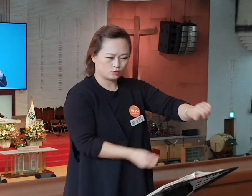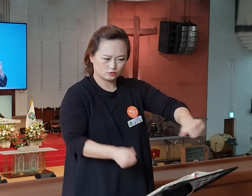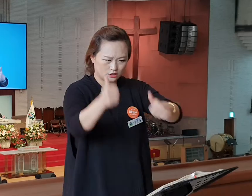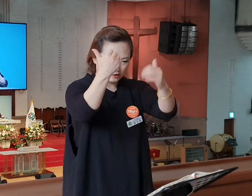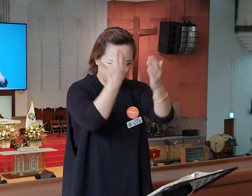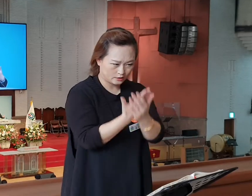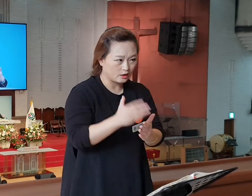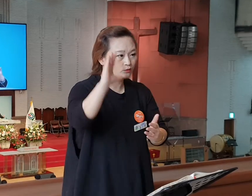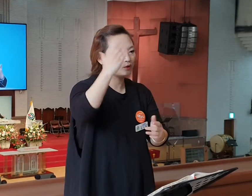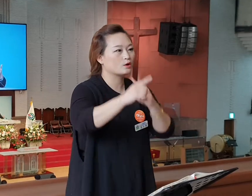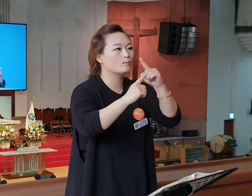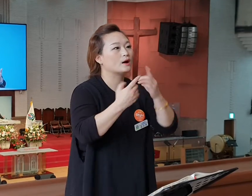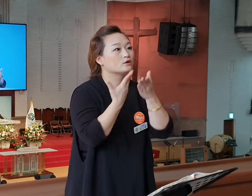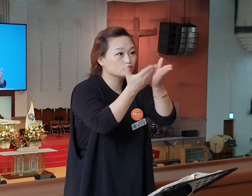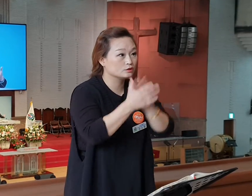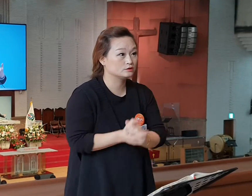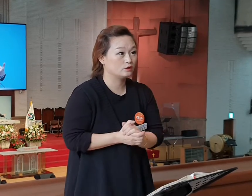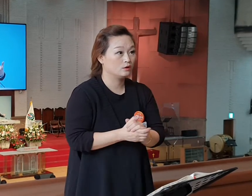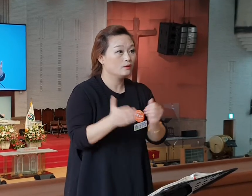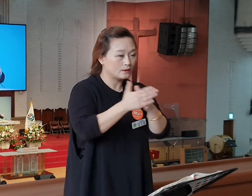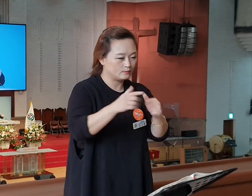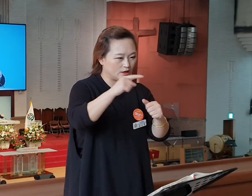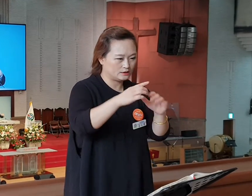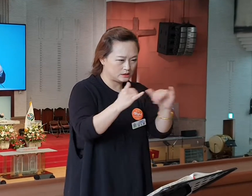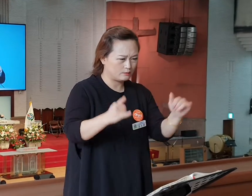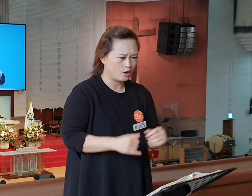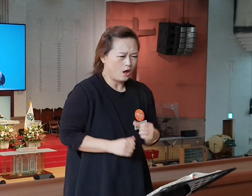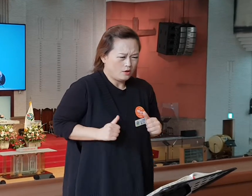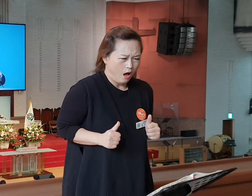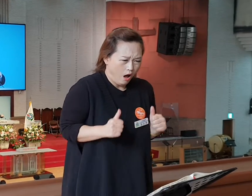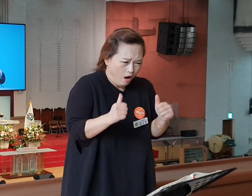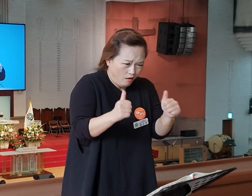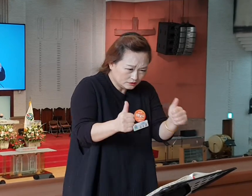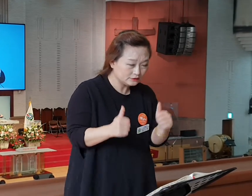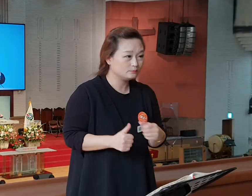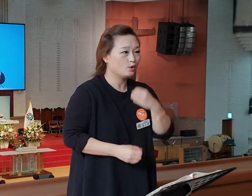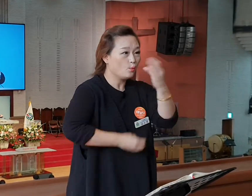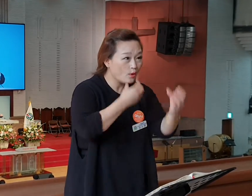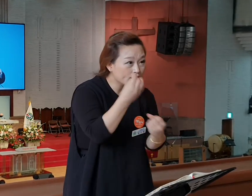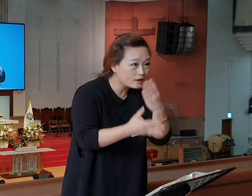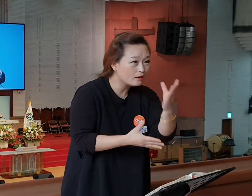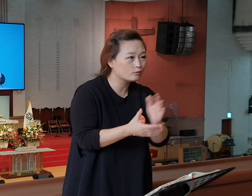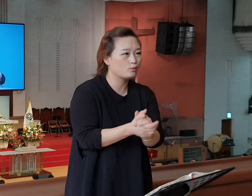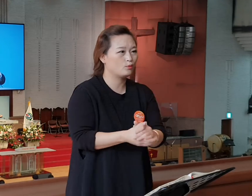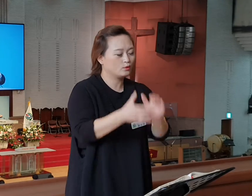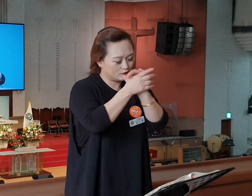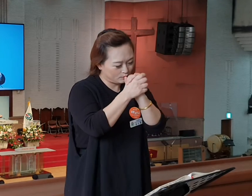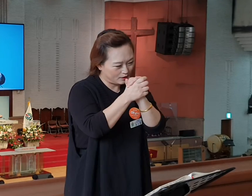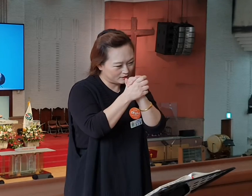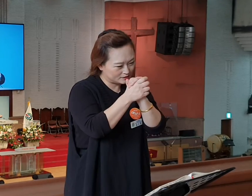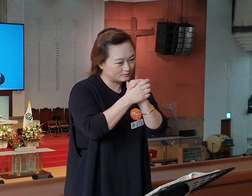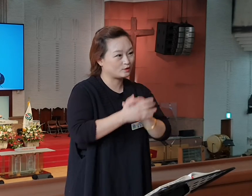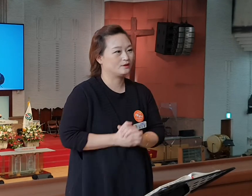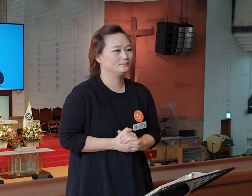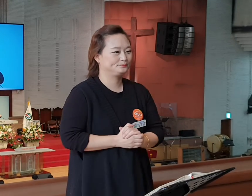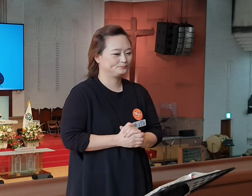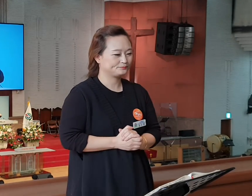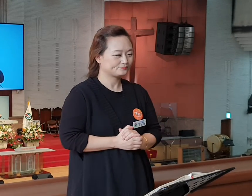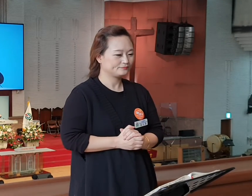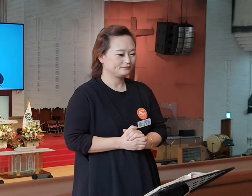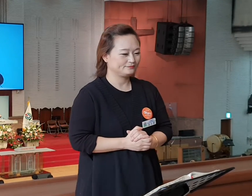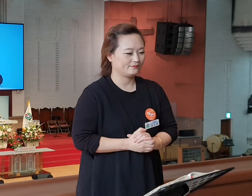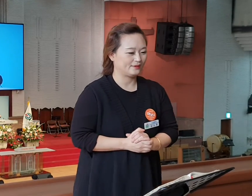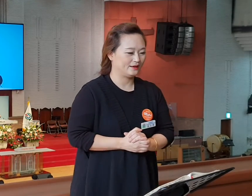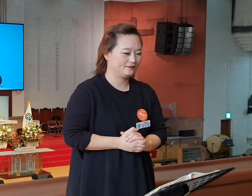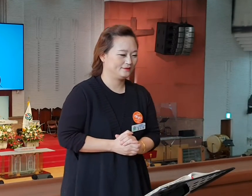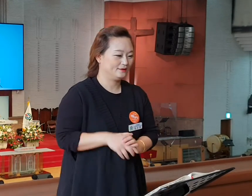죄에 관해서 회개하고 용서함으로 하나님의 말씀 그 앞에 서는 것, 그것만으로는 부족해요. 부족해서